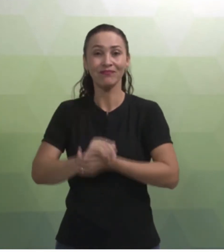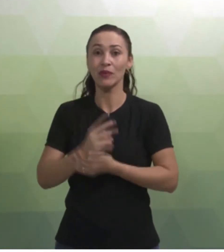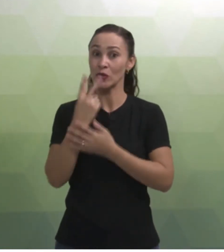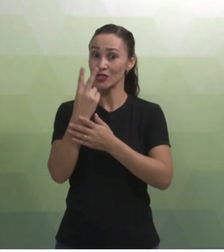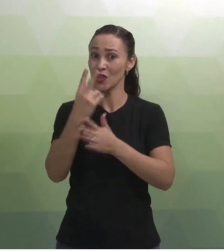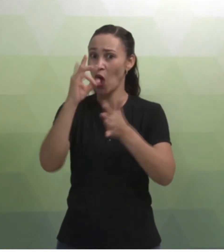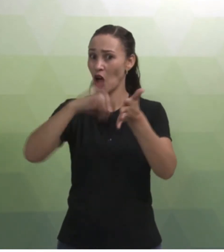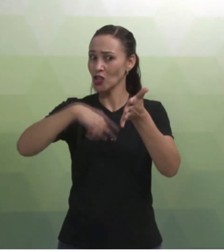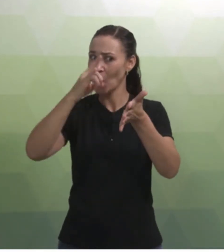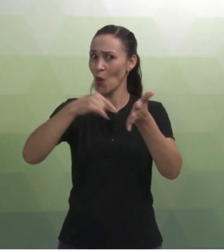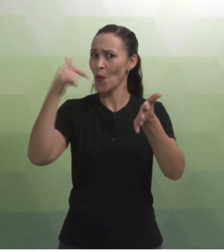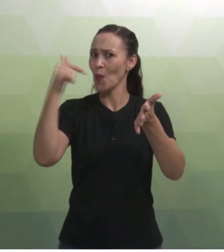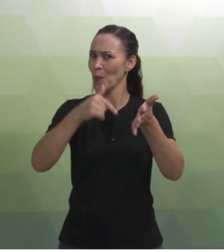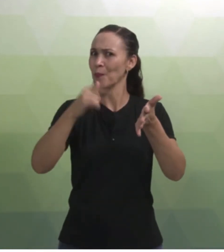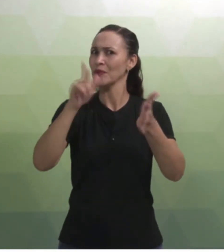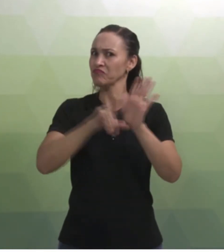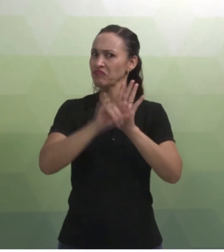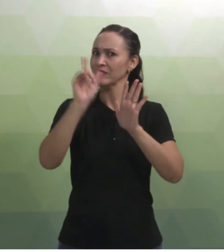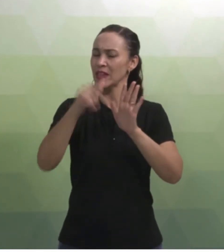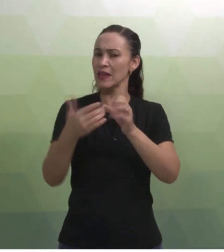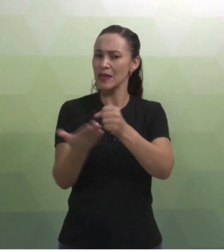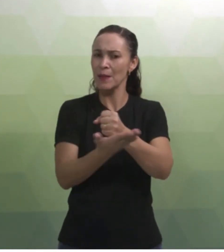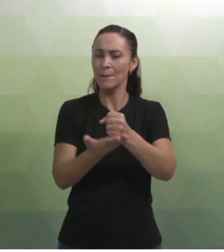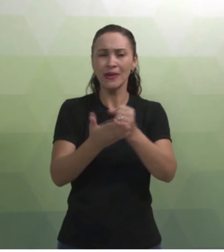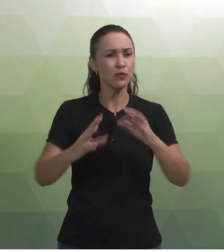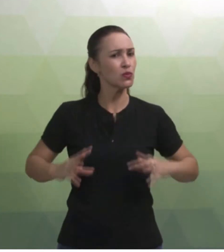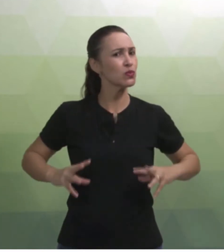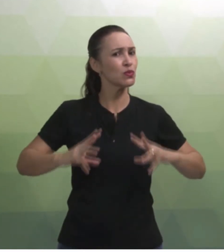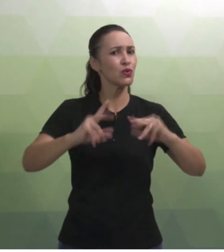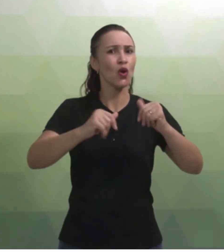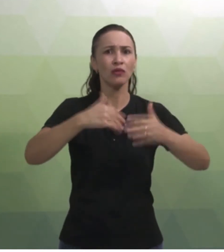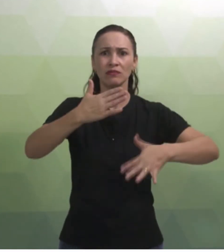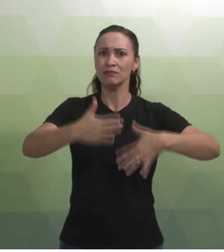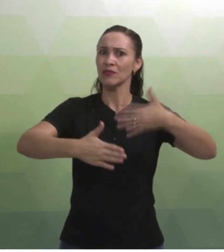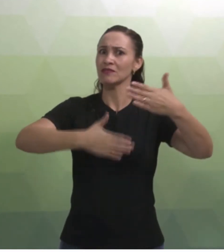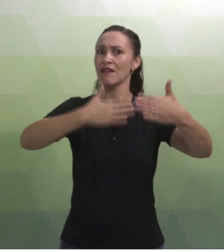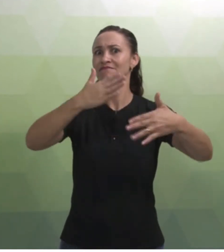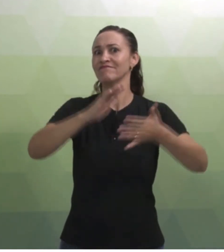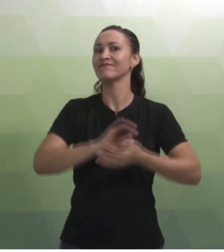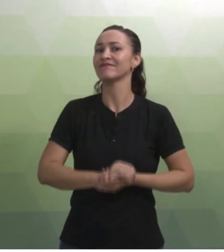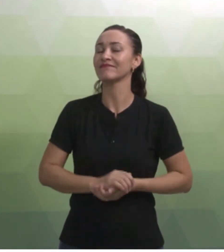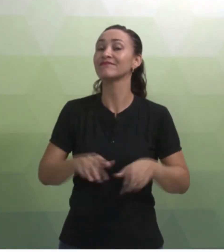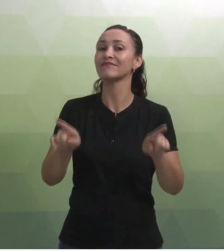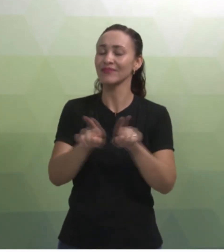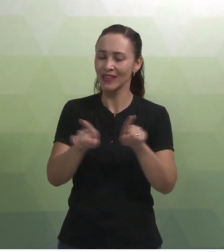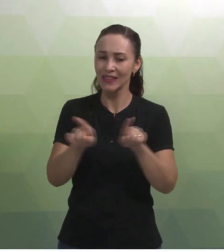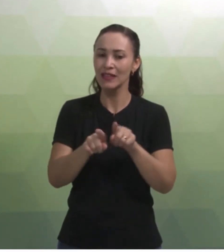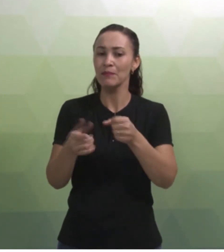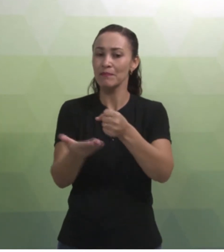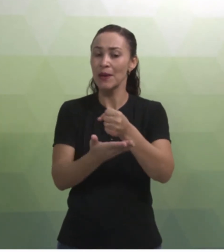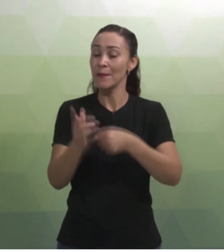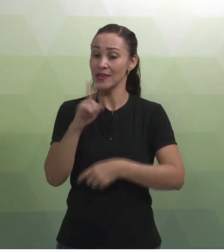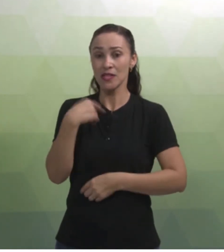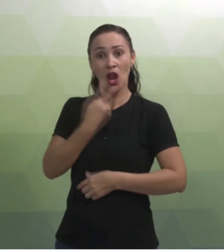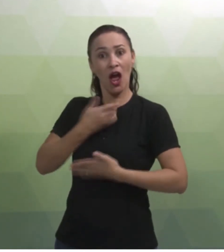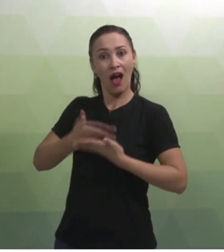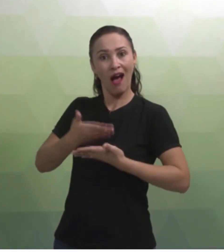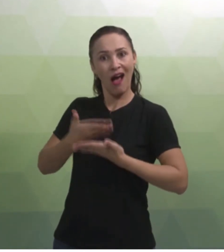legais é que embasam todo esse processo, inclusive, embasa essas nossas aulas, esse curso que está acontecendo